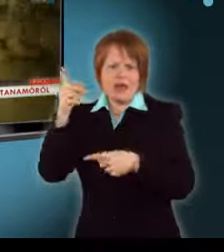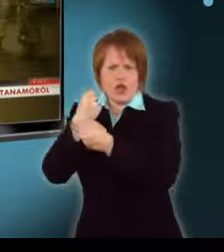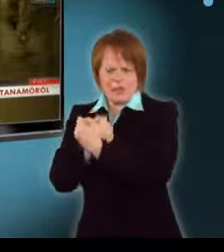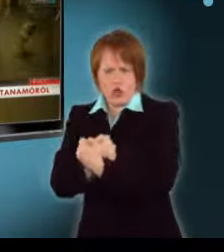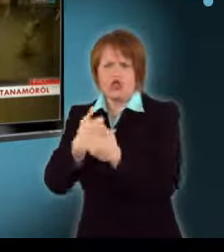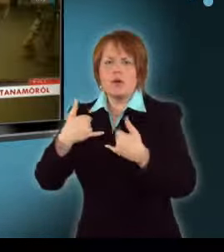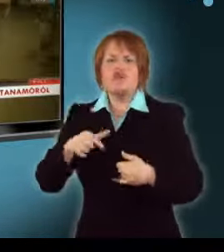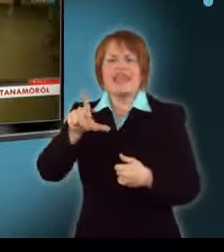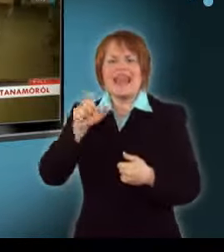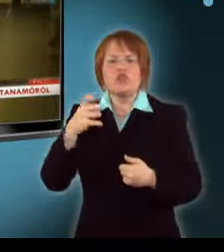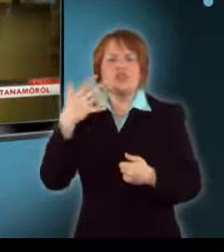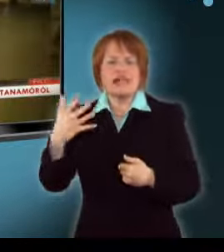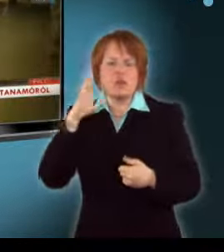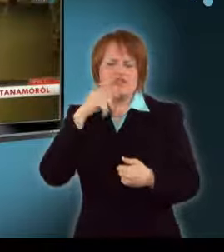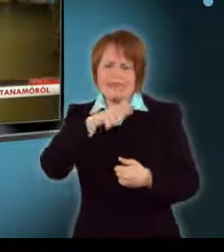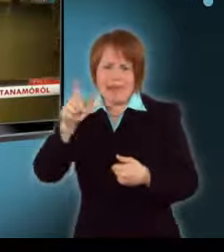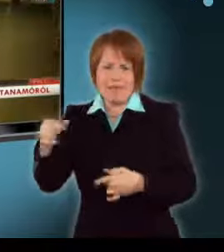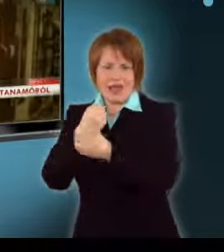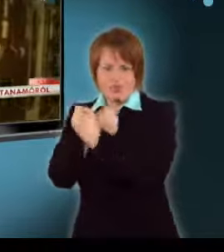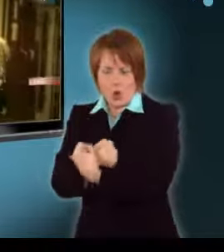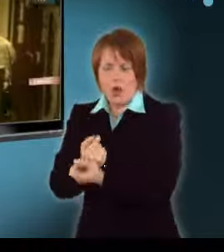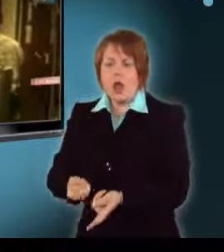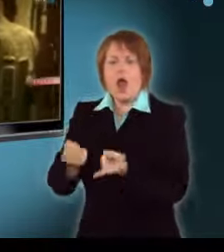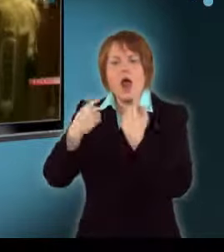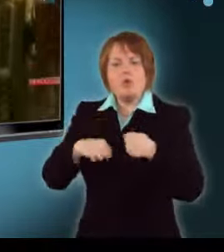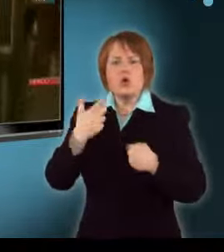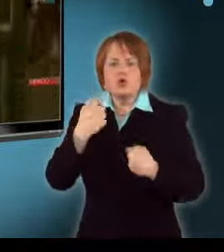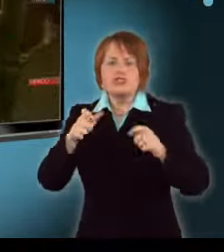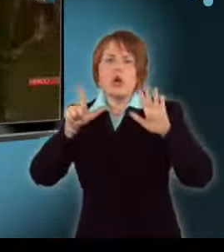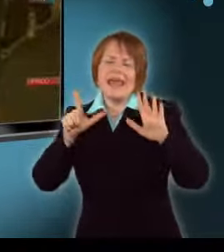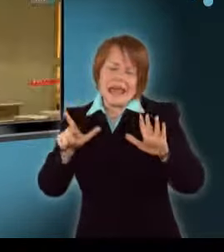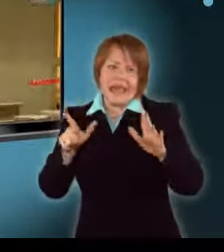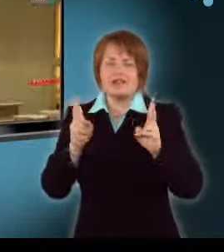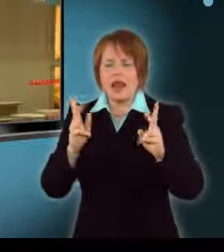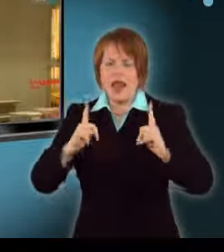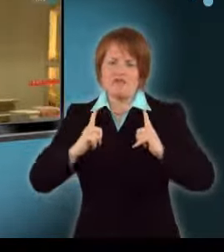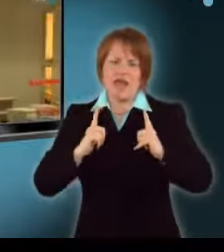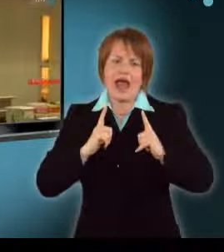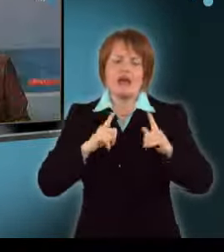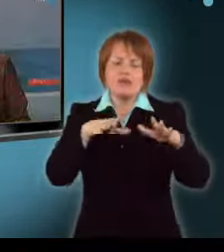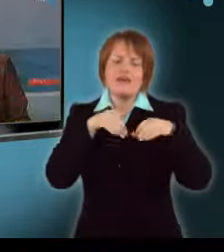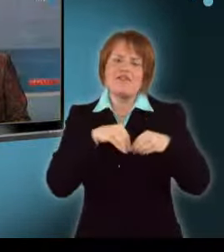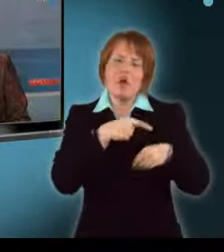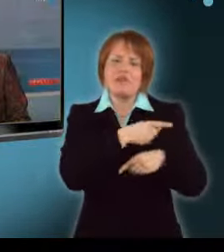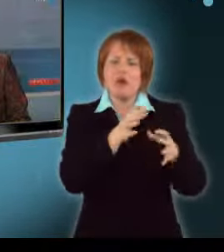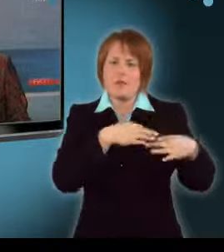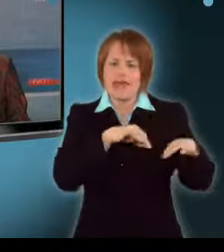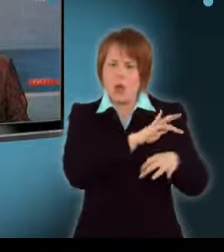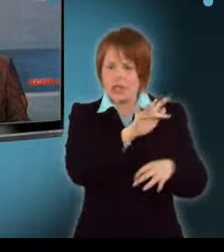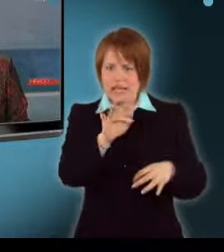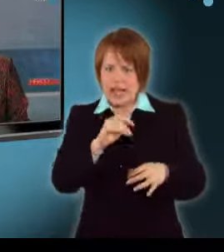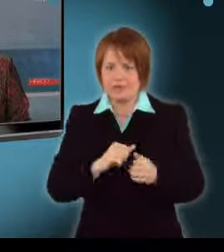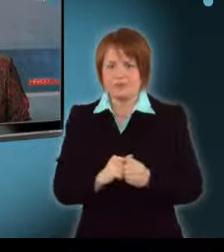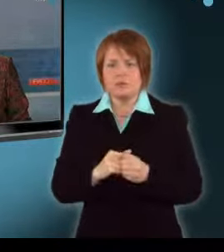mintegy 250 embert tartanak fogva, közülük 27 vár befogadásra. Újabb Marihuana